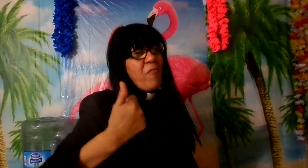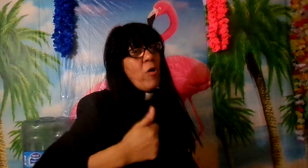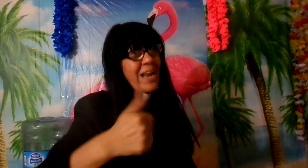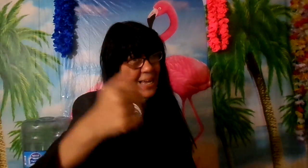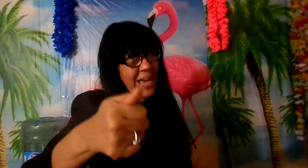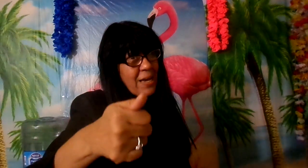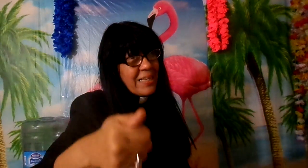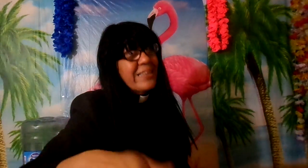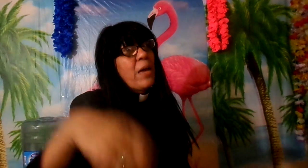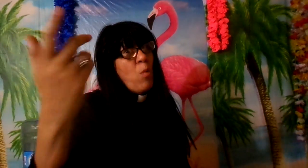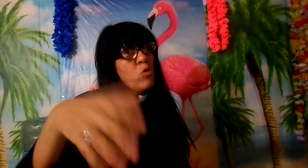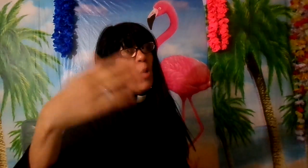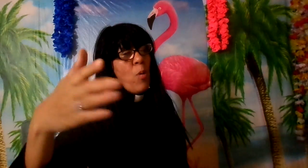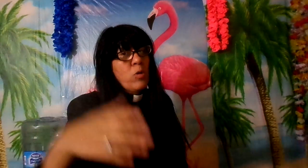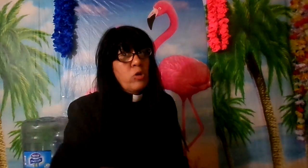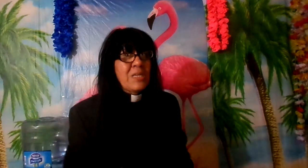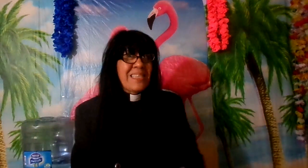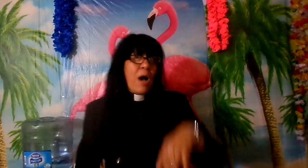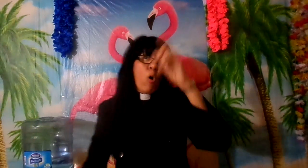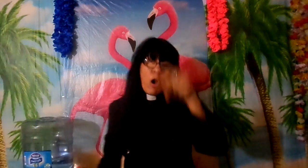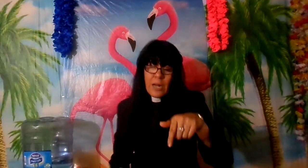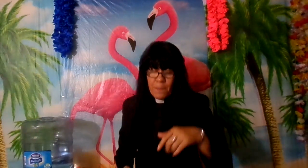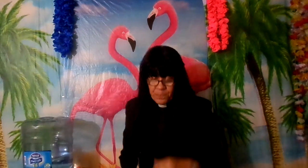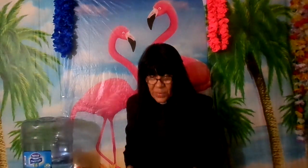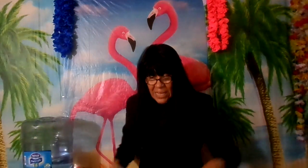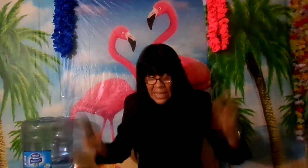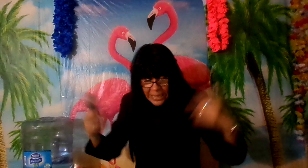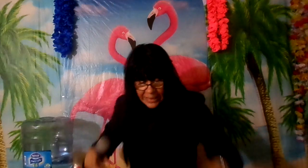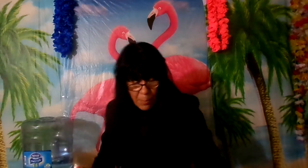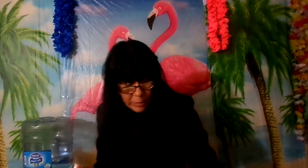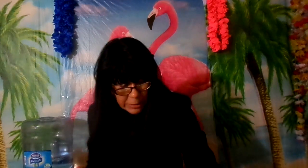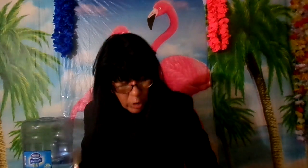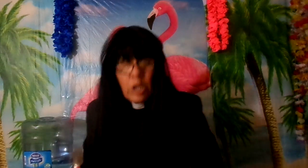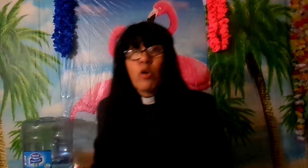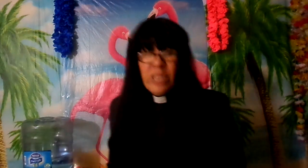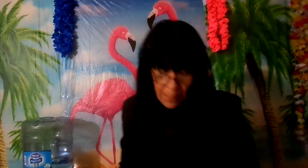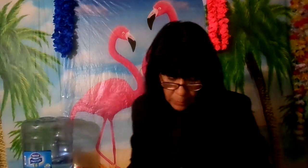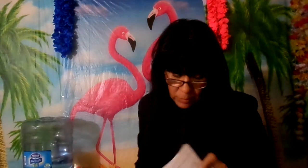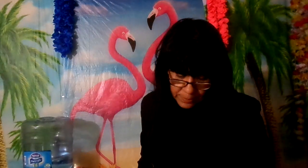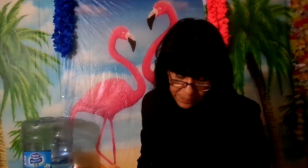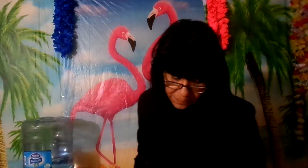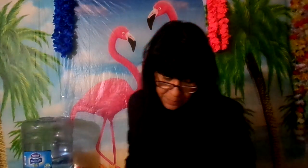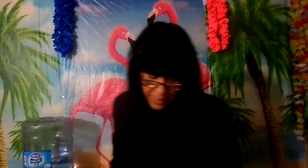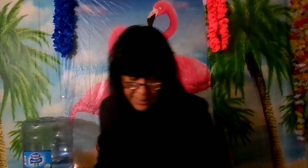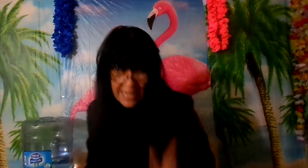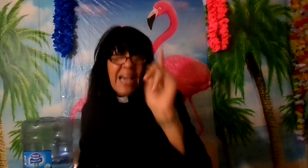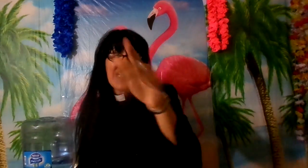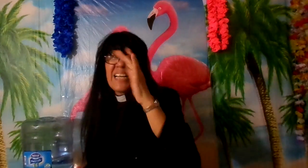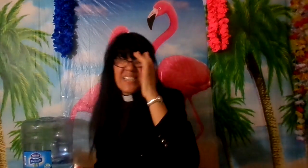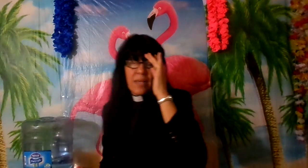afuera que demonios por montones y ahora estamos dentro de los templos de las iglesias